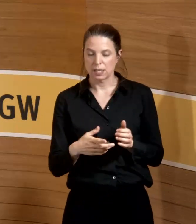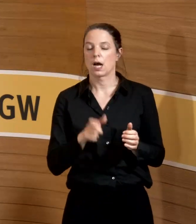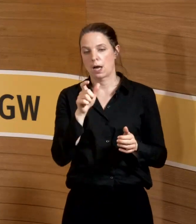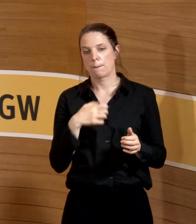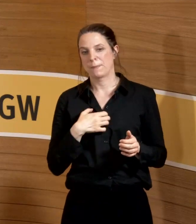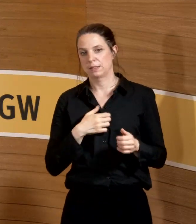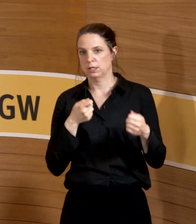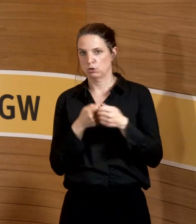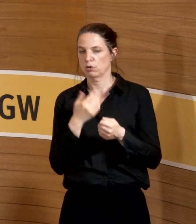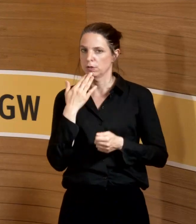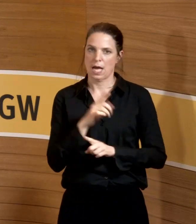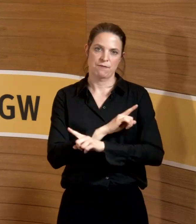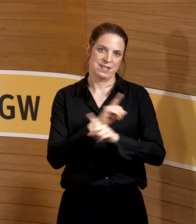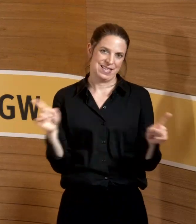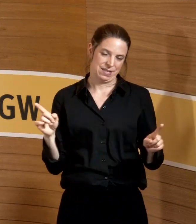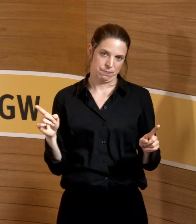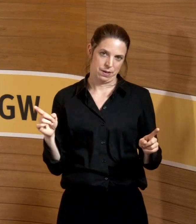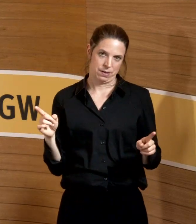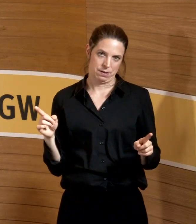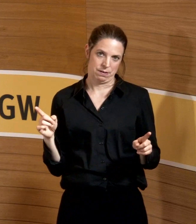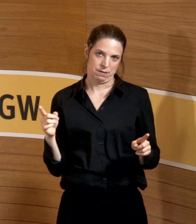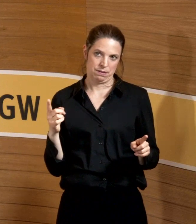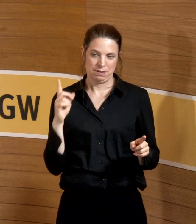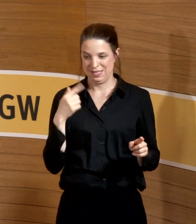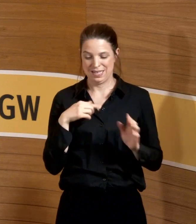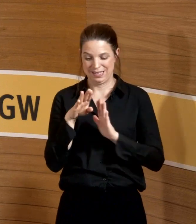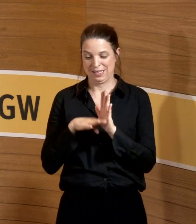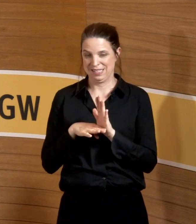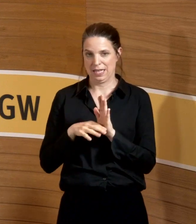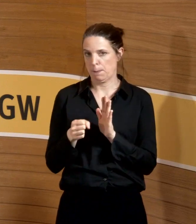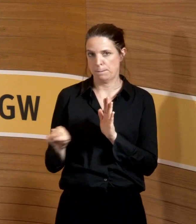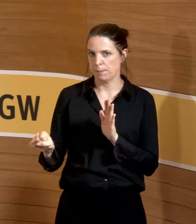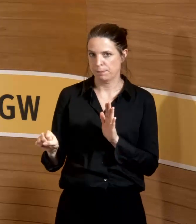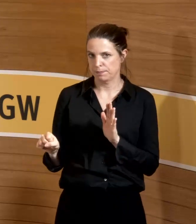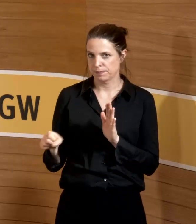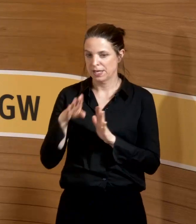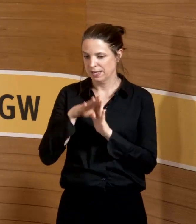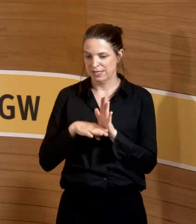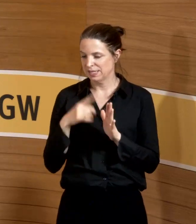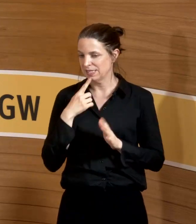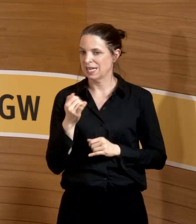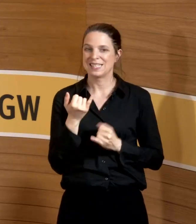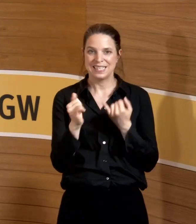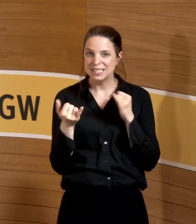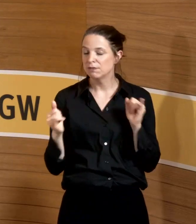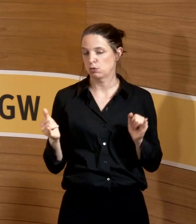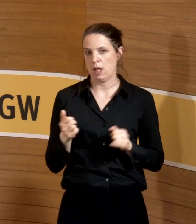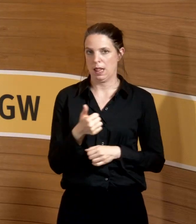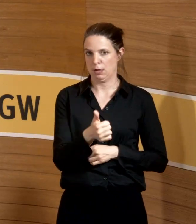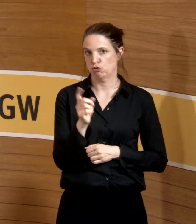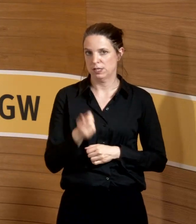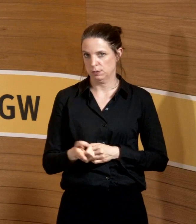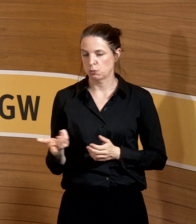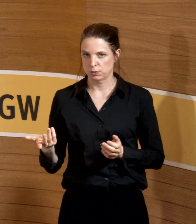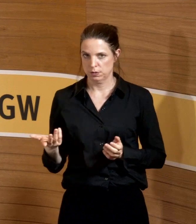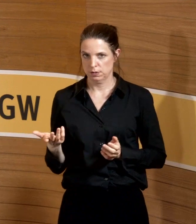dürften. Ich finde, das ist eigentlich ein Bruch des Gesetzes. Da steht drin, dass nach individueller Gefährdungsbeurteilung Mutterschutz zu